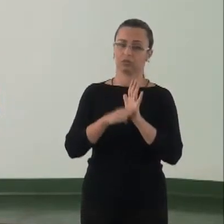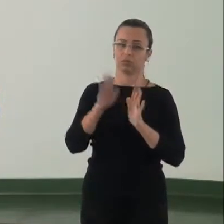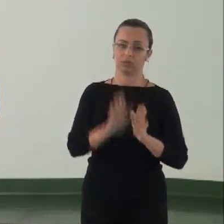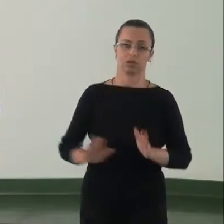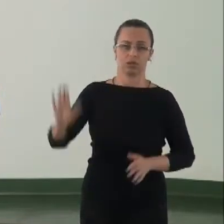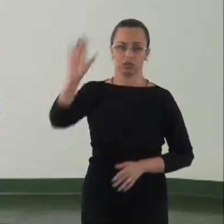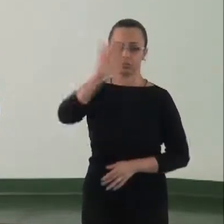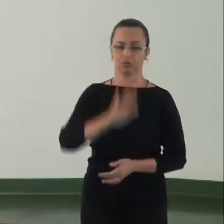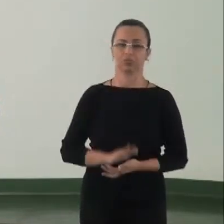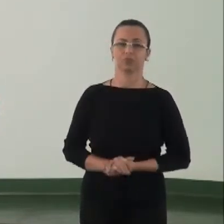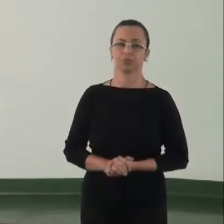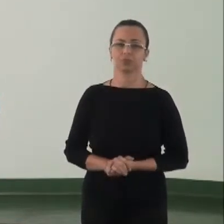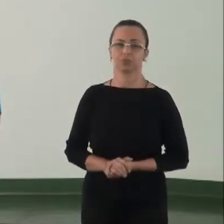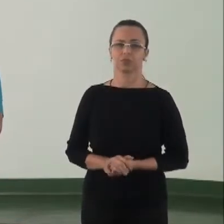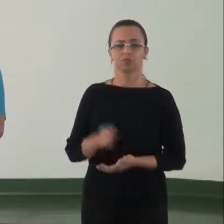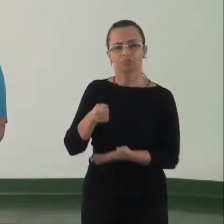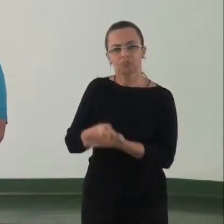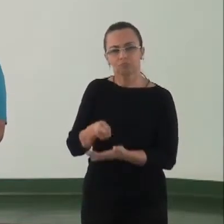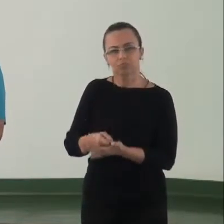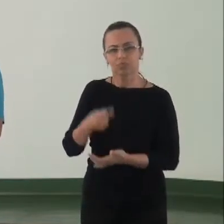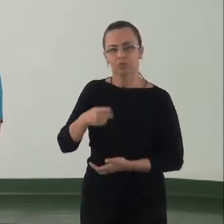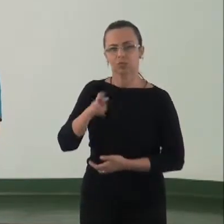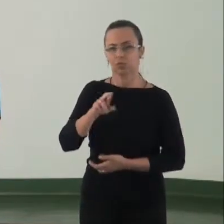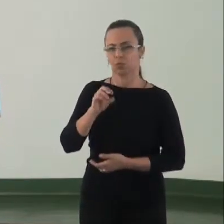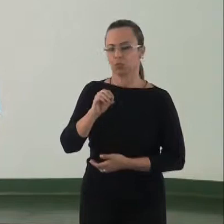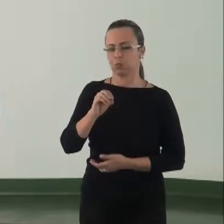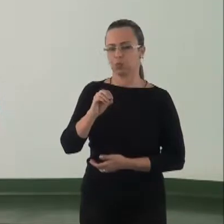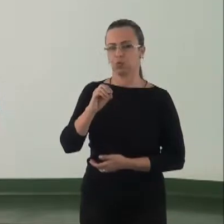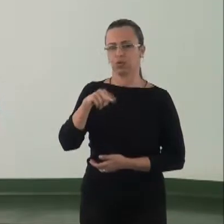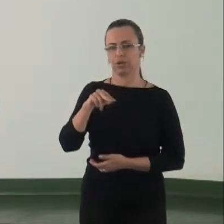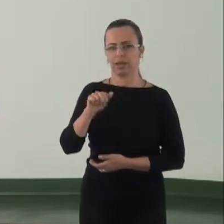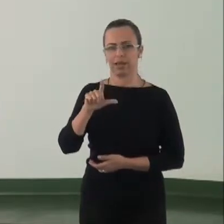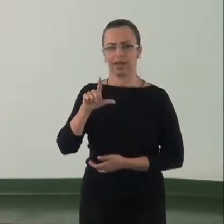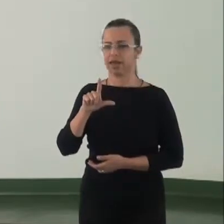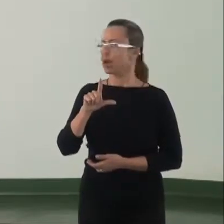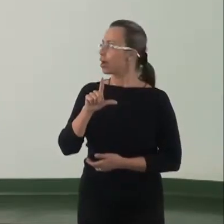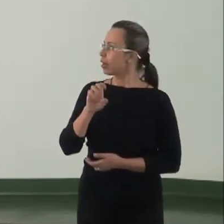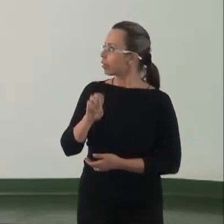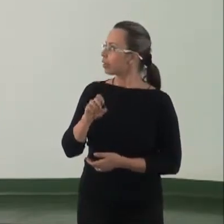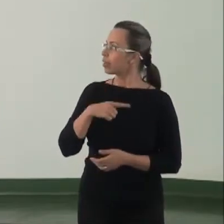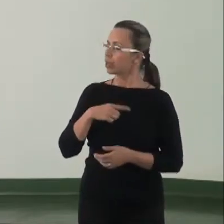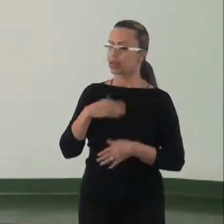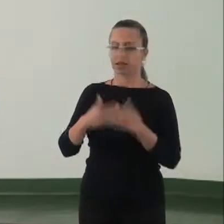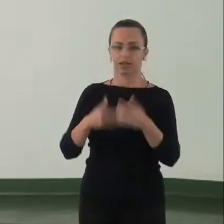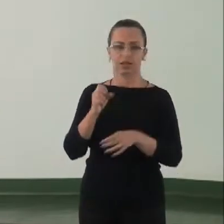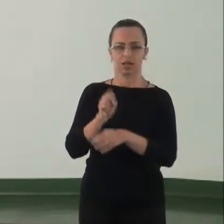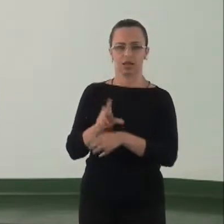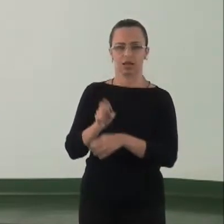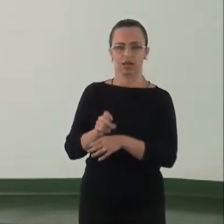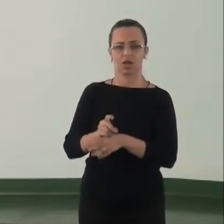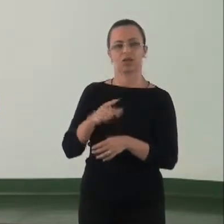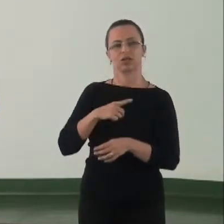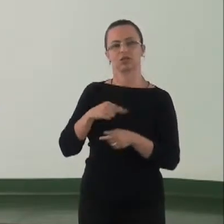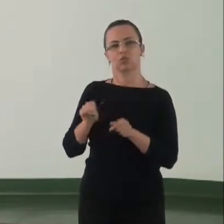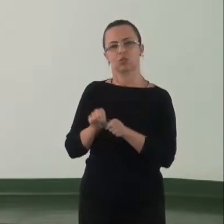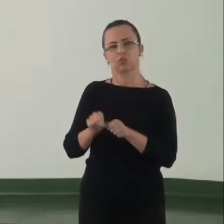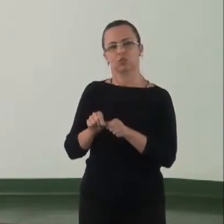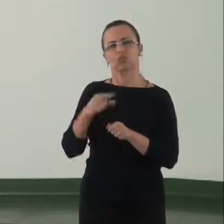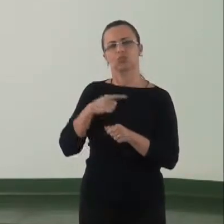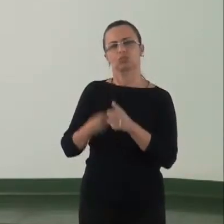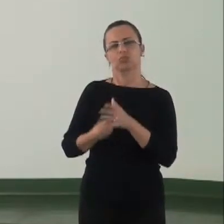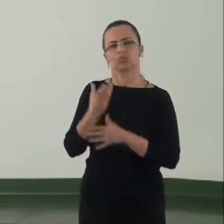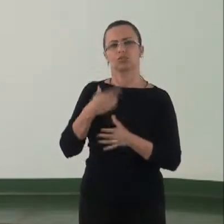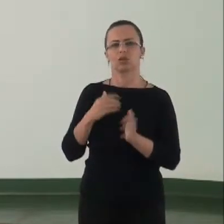seja exigida a implementação do PRONARA, que o Programa Nacional de Redução de Agrotóxicos, que foi criado no âmbito da Comissão